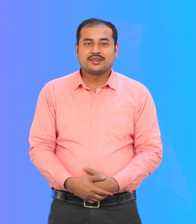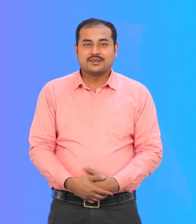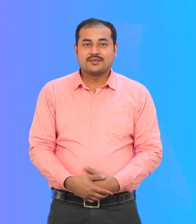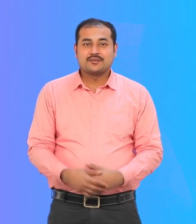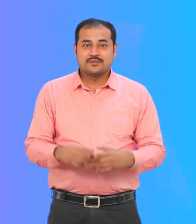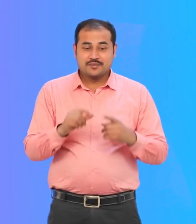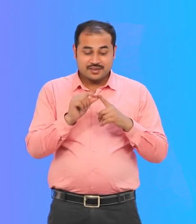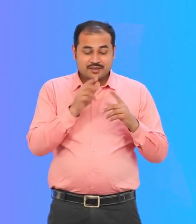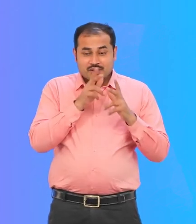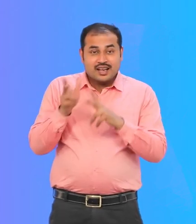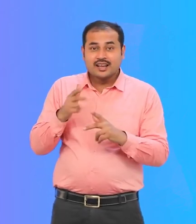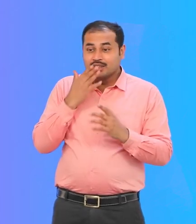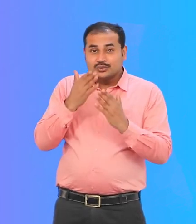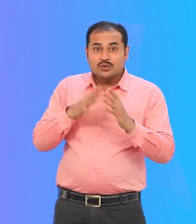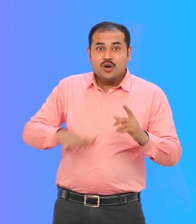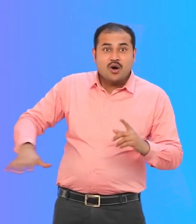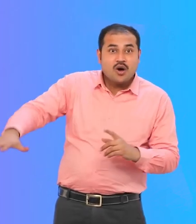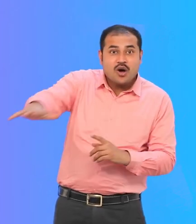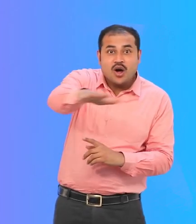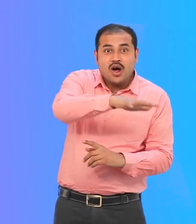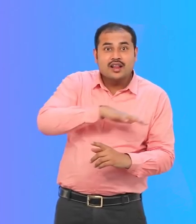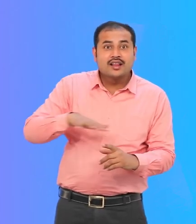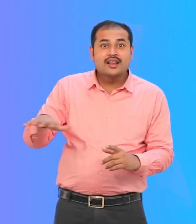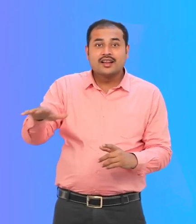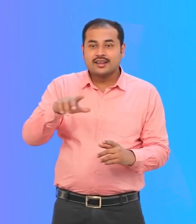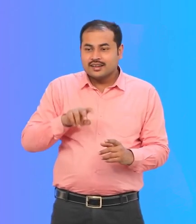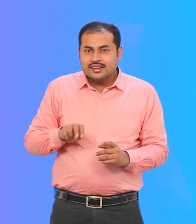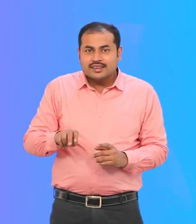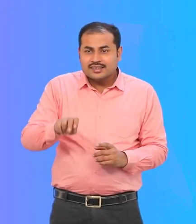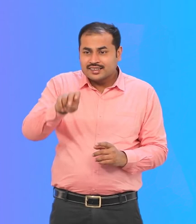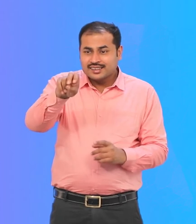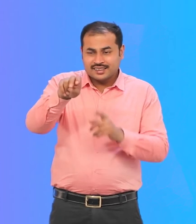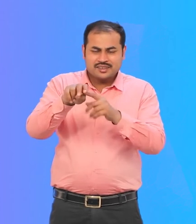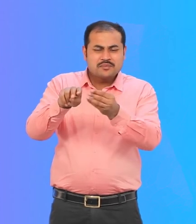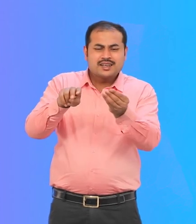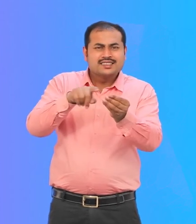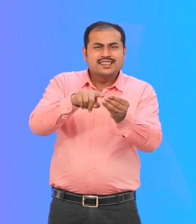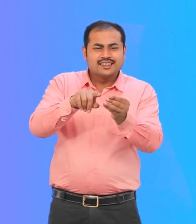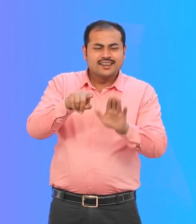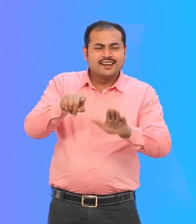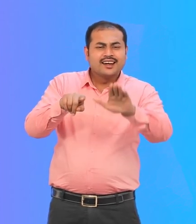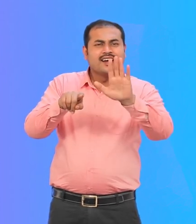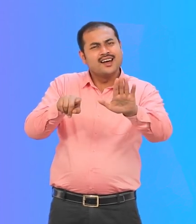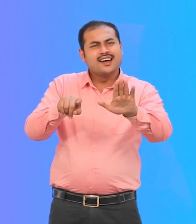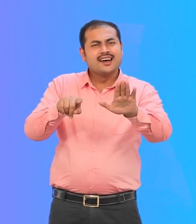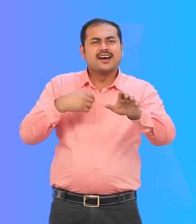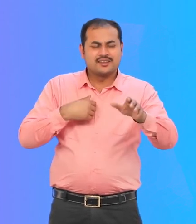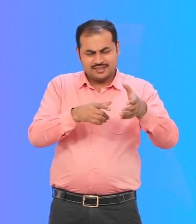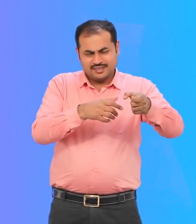प्रिया उत्तर देती है देखो अब स्कूल में सभी सीड़ियों के पास रैंप है मैं स्वैम